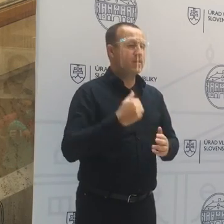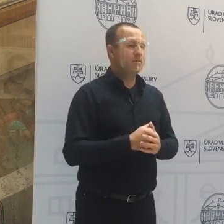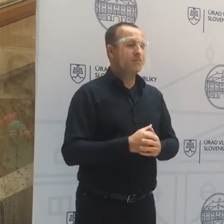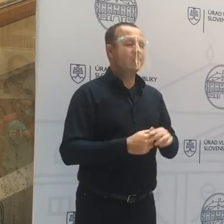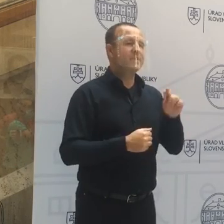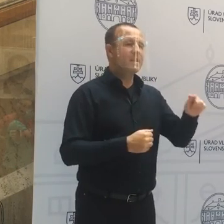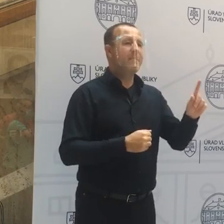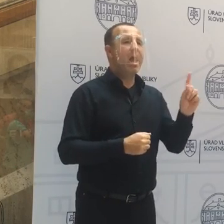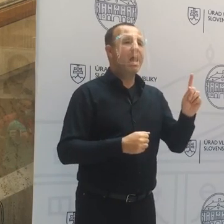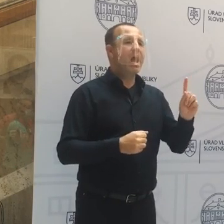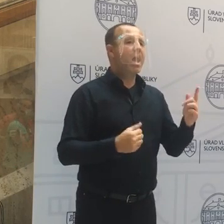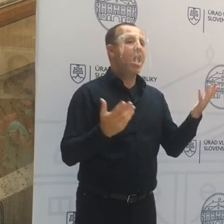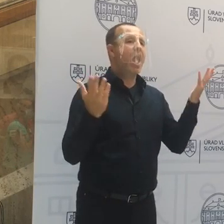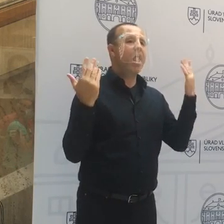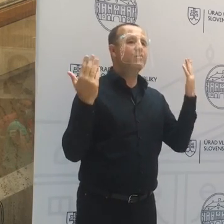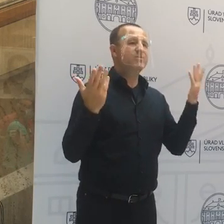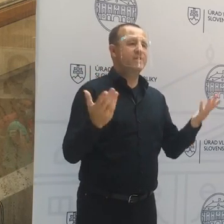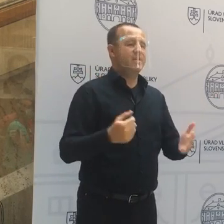atmosféra?